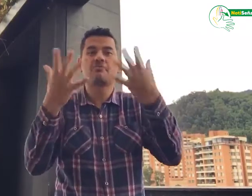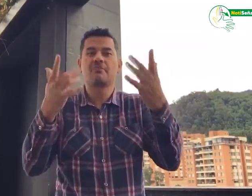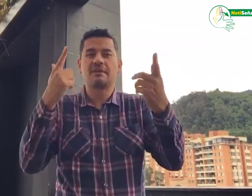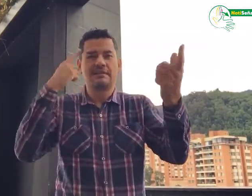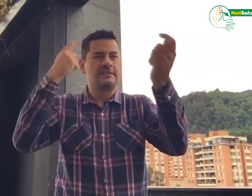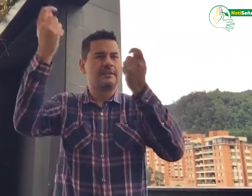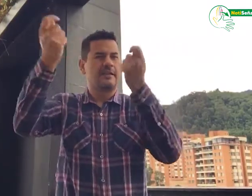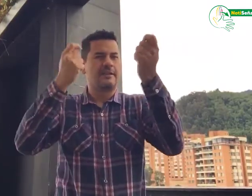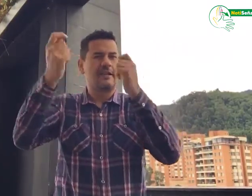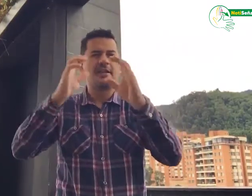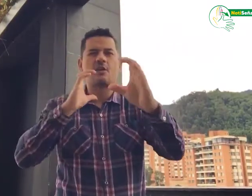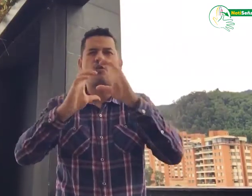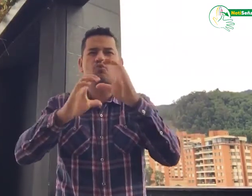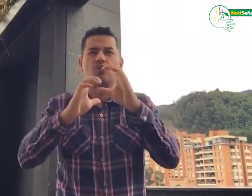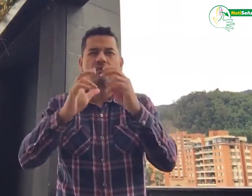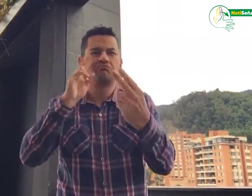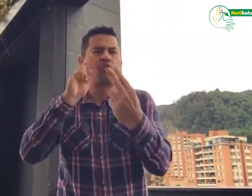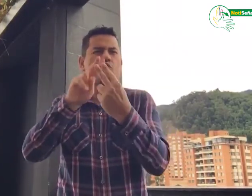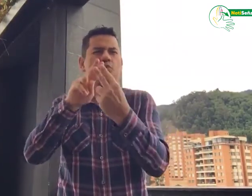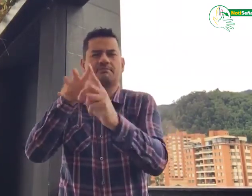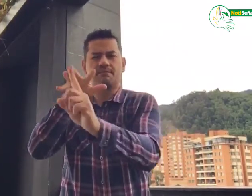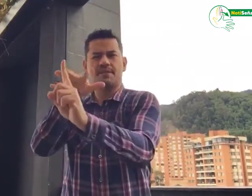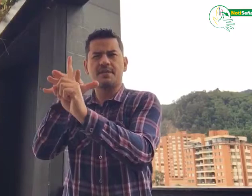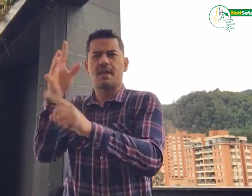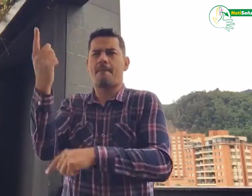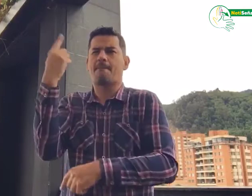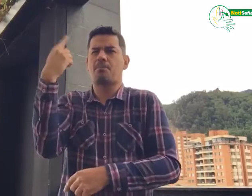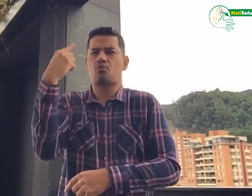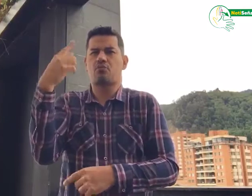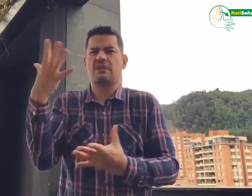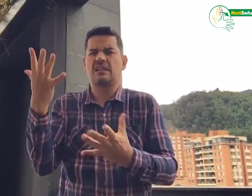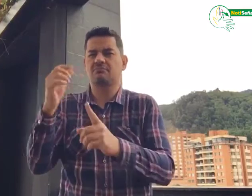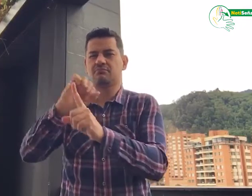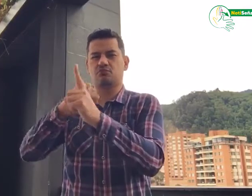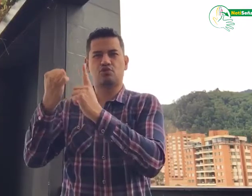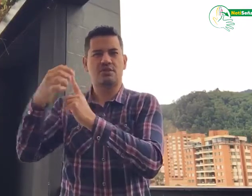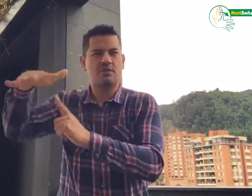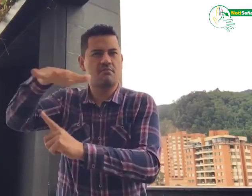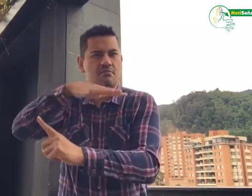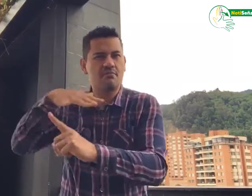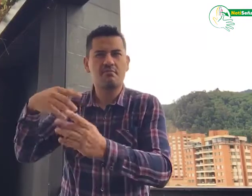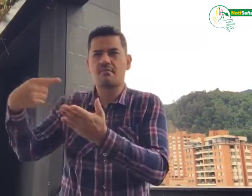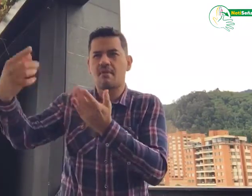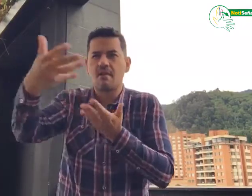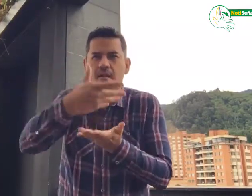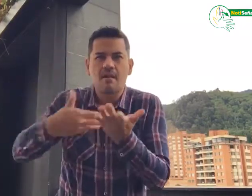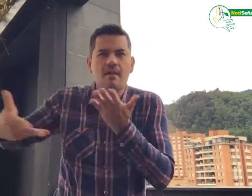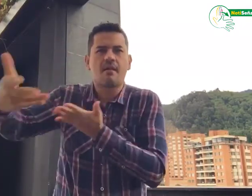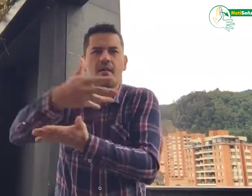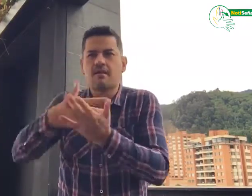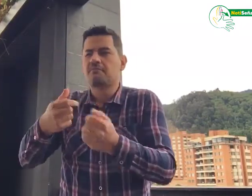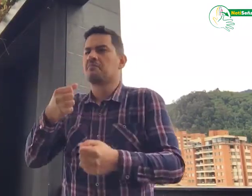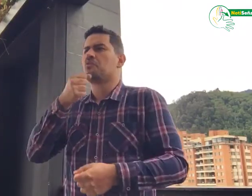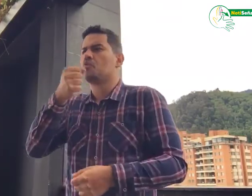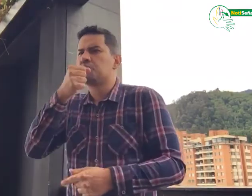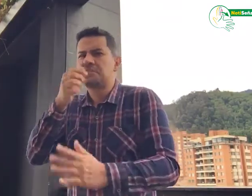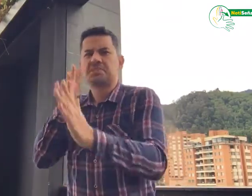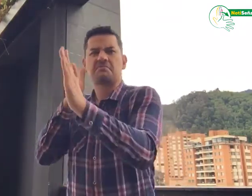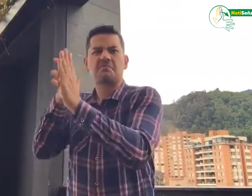primera es la estrategia de comunicación que quiere dar a conocer la incidencia política y social que venimos trabajando